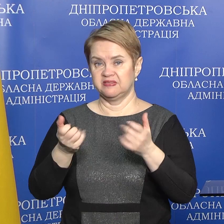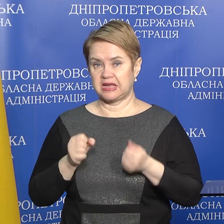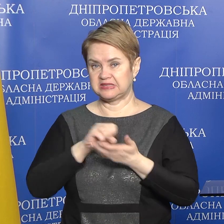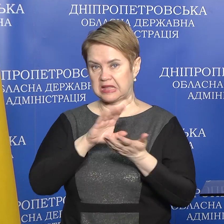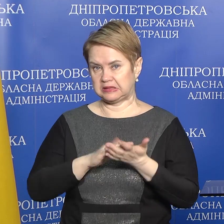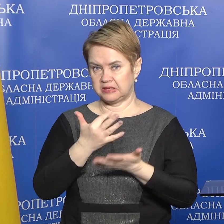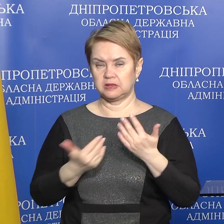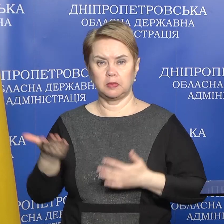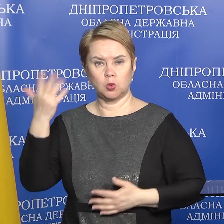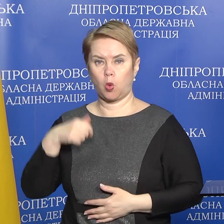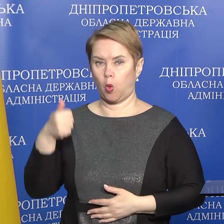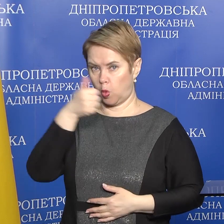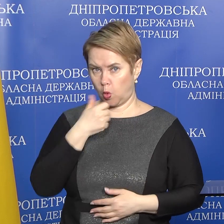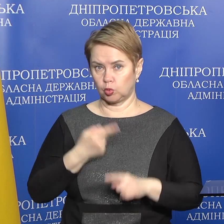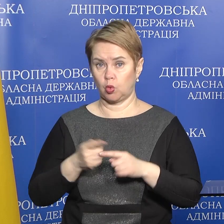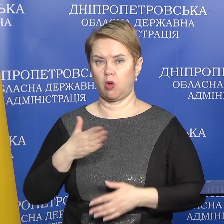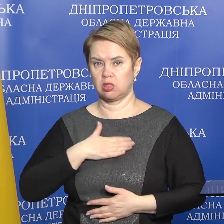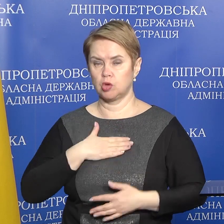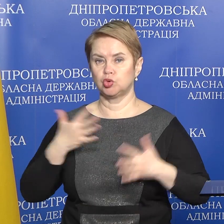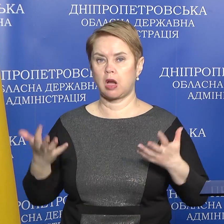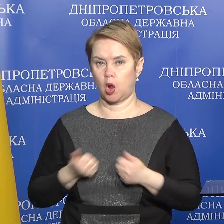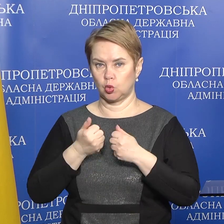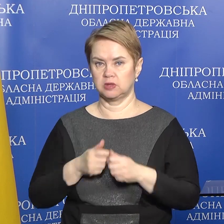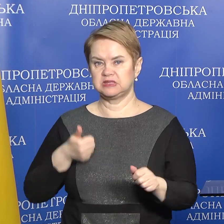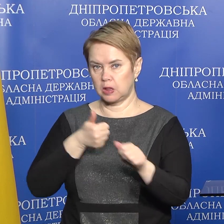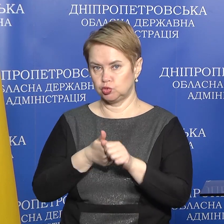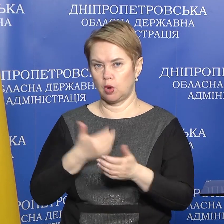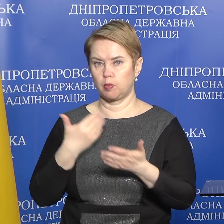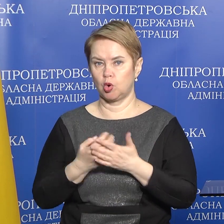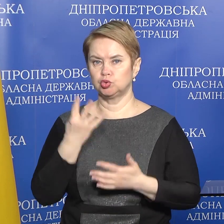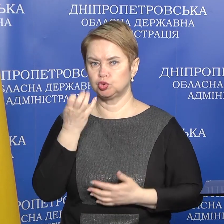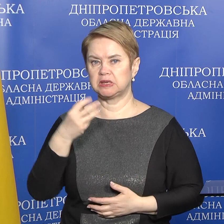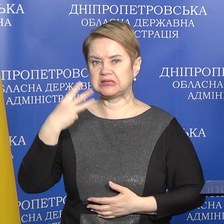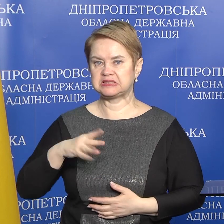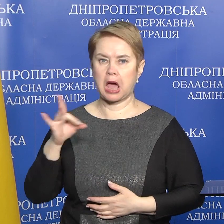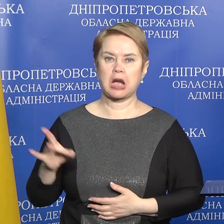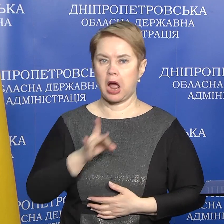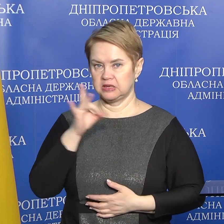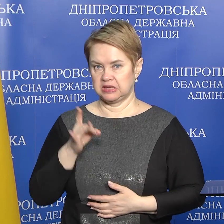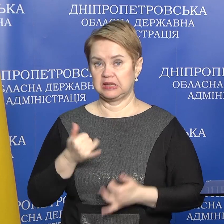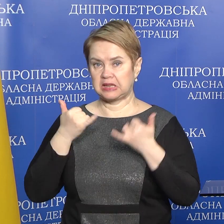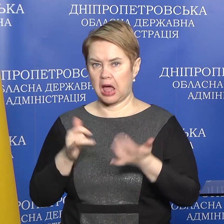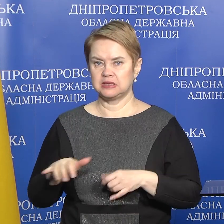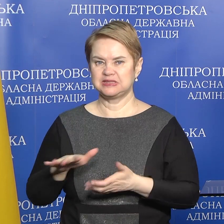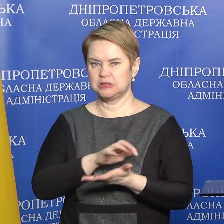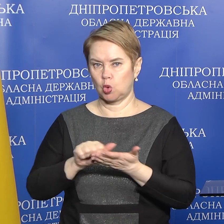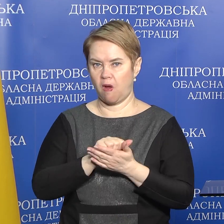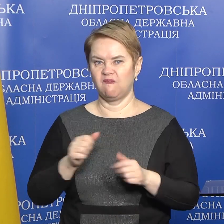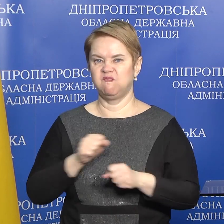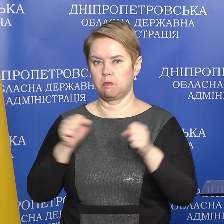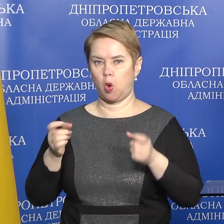статистику минулого року, то наші рятувальники залучалися понад 430 разів для знешкодження